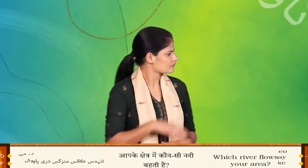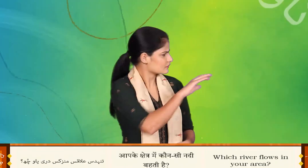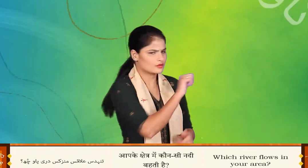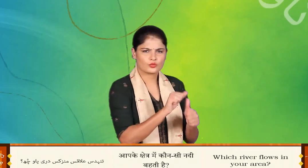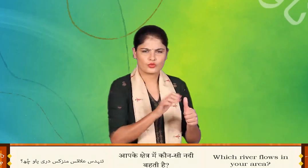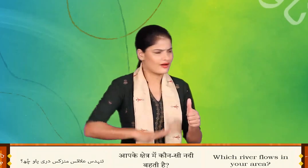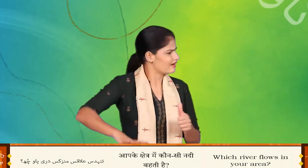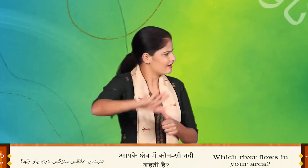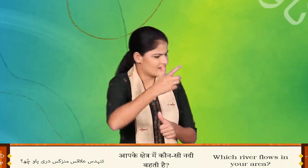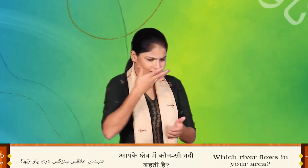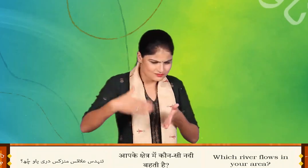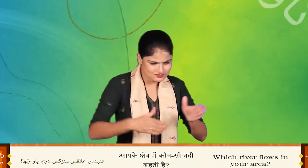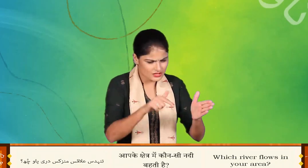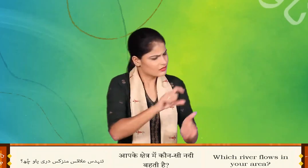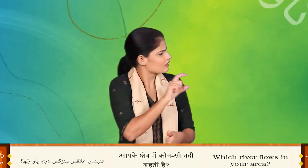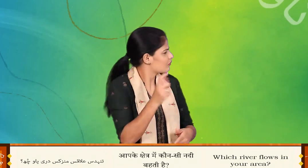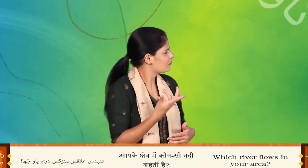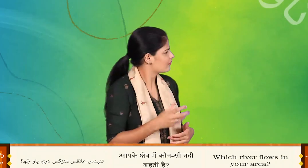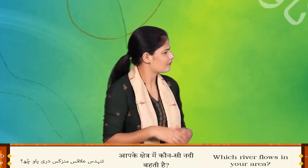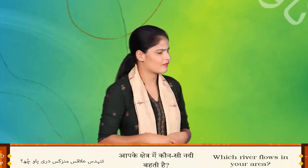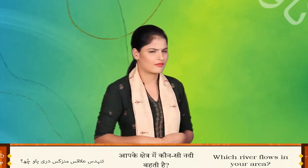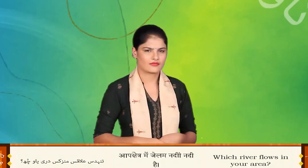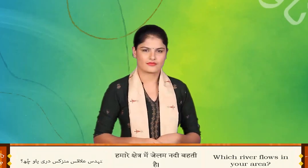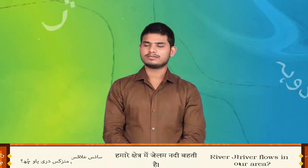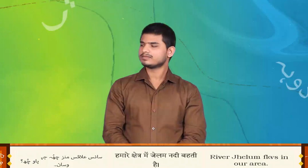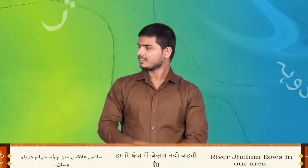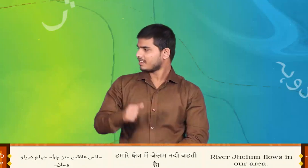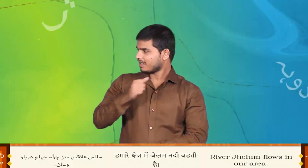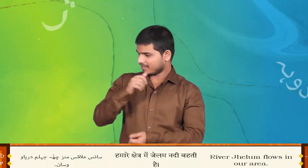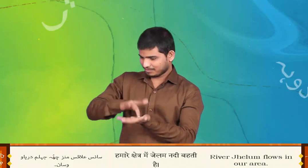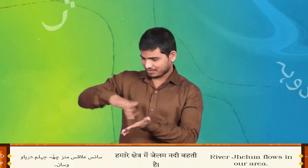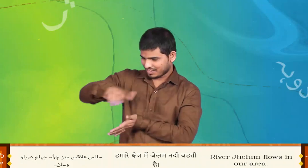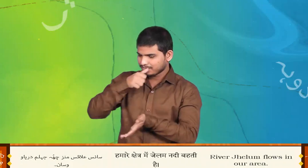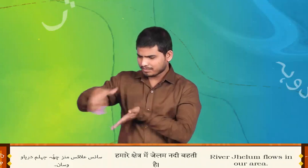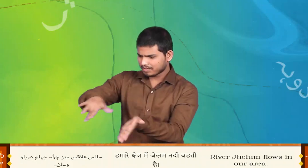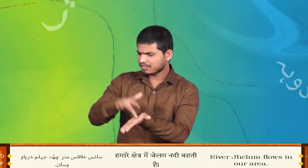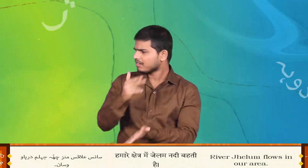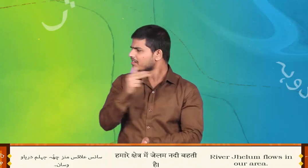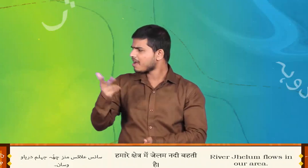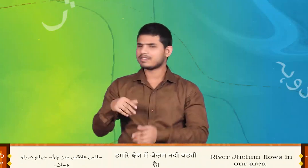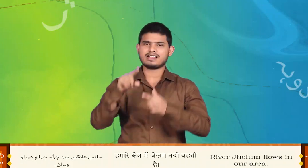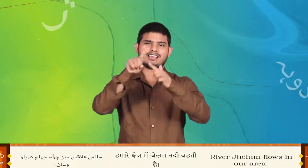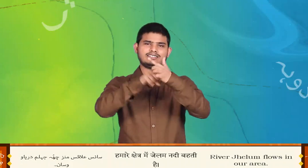तून्दे लाकस मन्स कुछ दर्याए? सोनिस लाकस दर्याए जीलम वसान